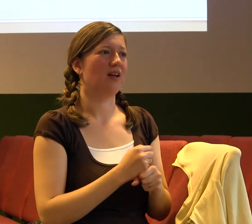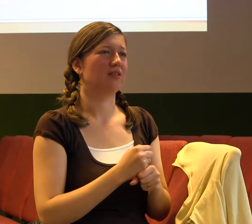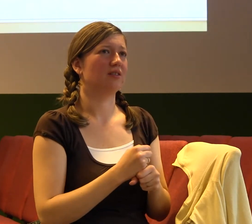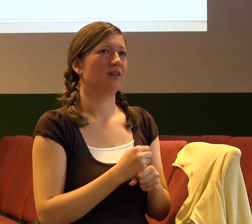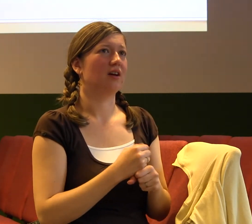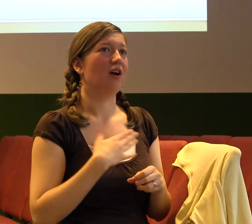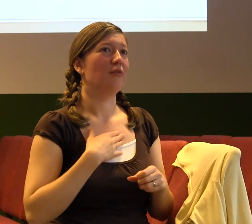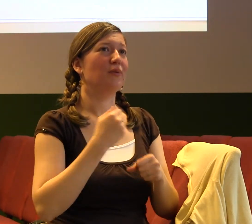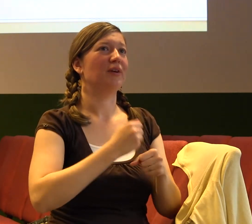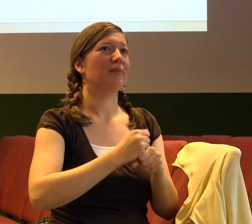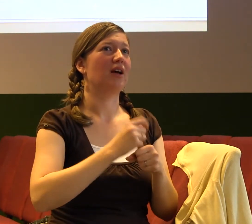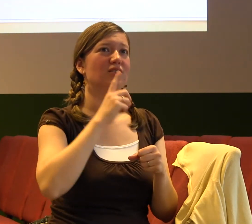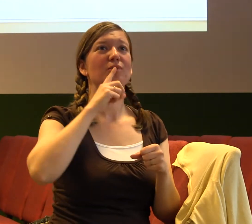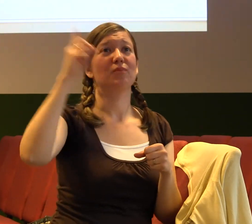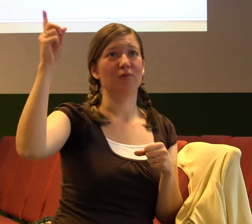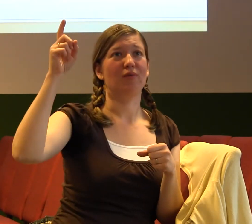měl radost?